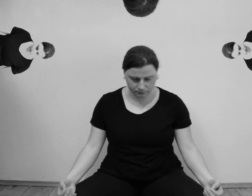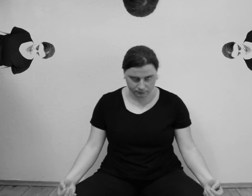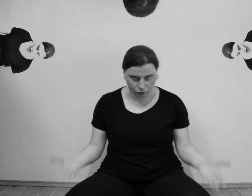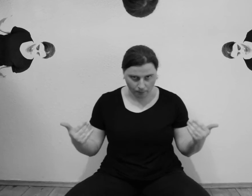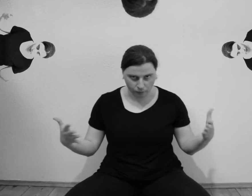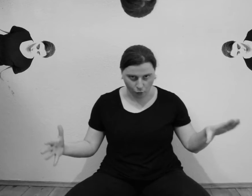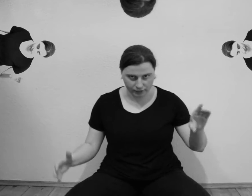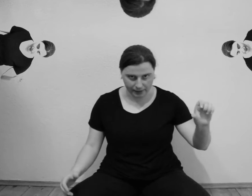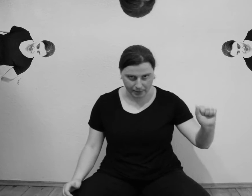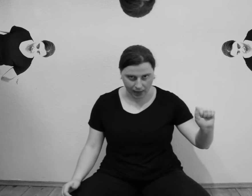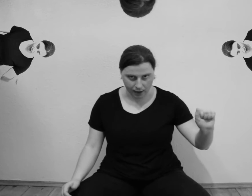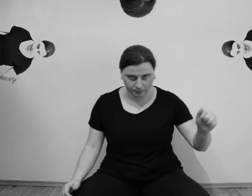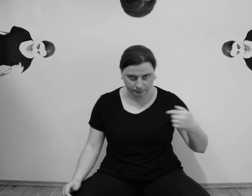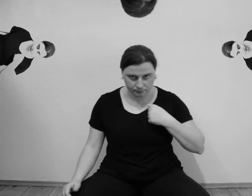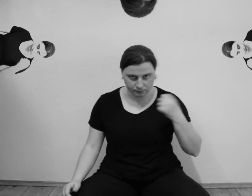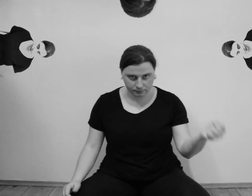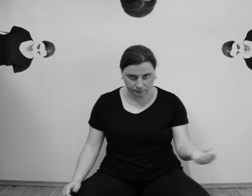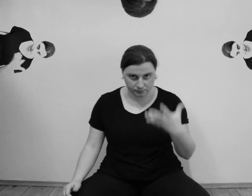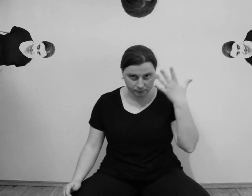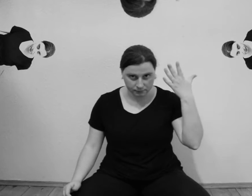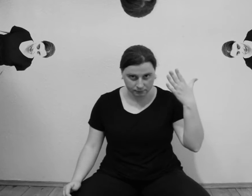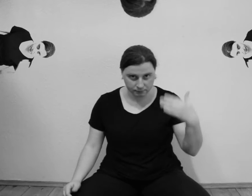Komm, Rosa, bla, erleuchte mich